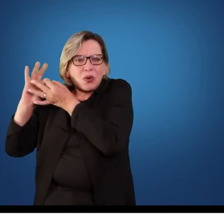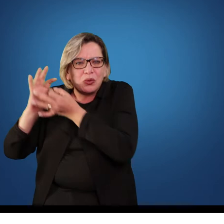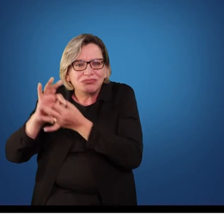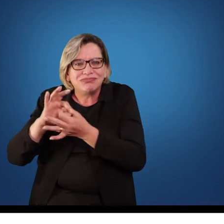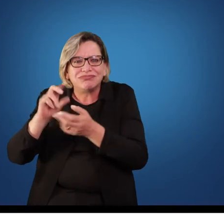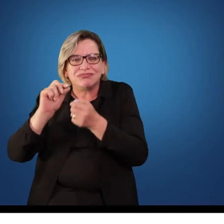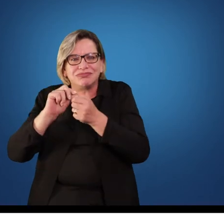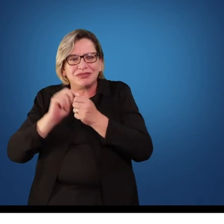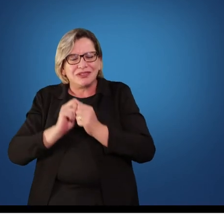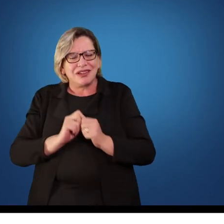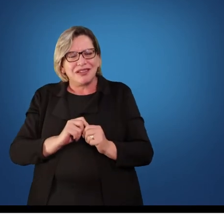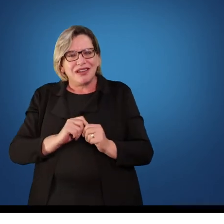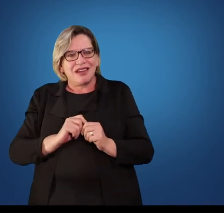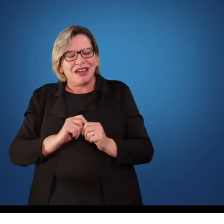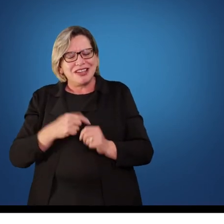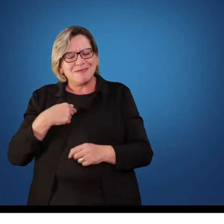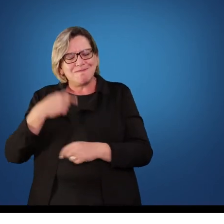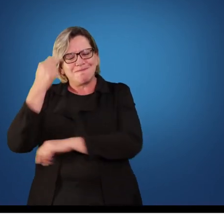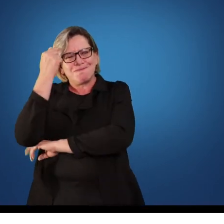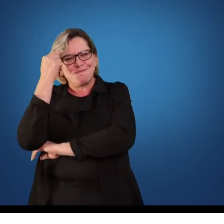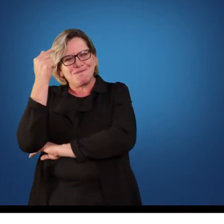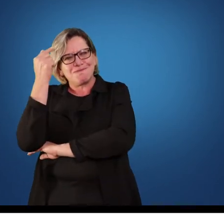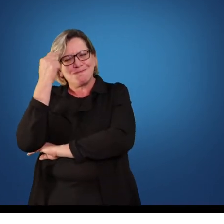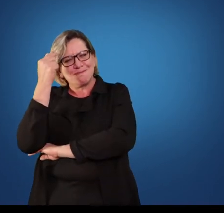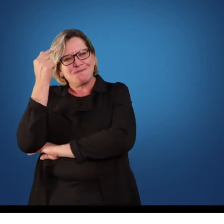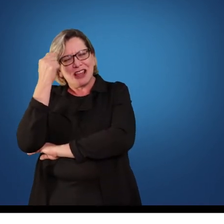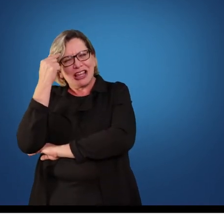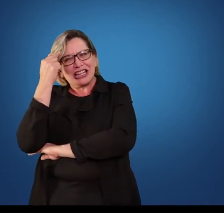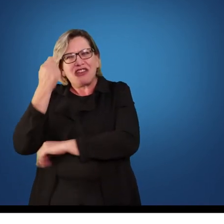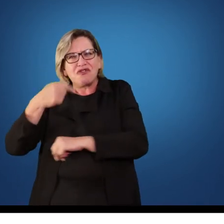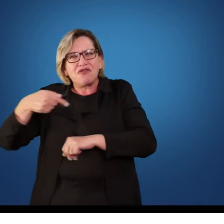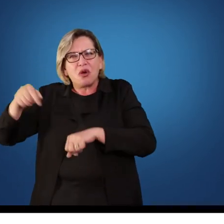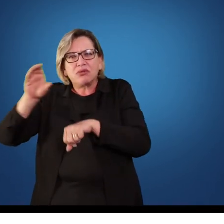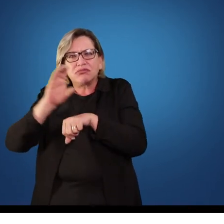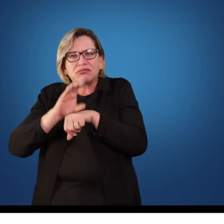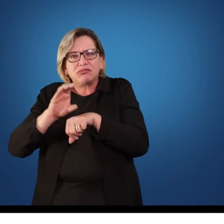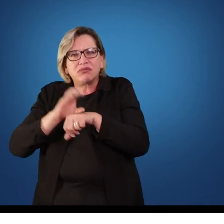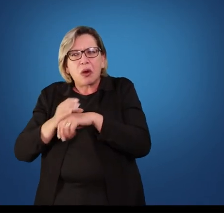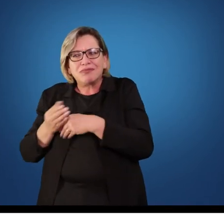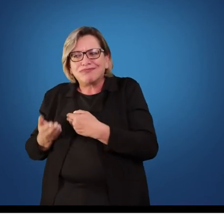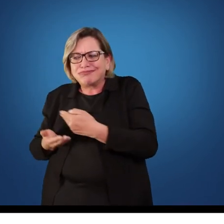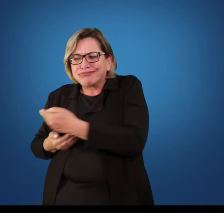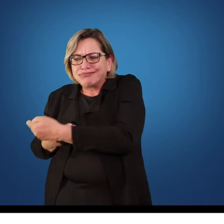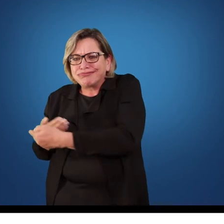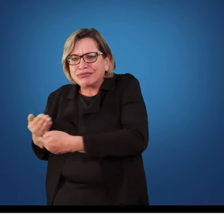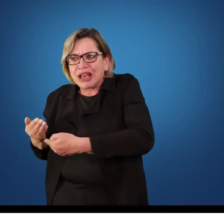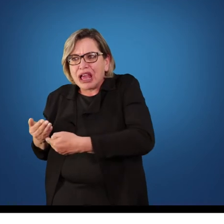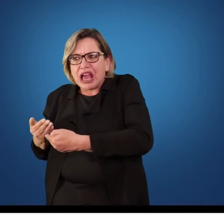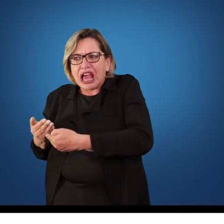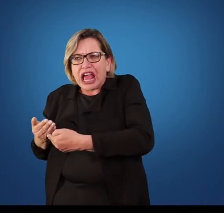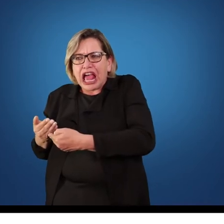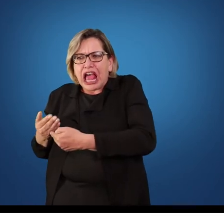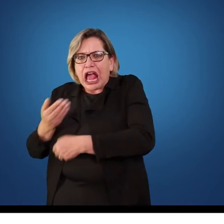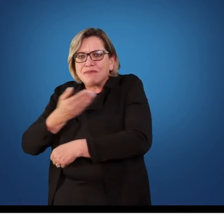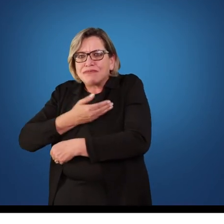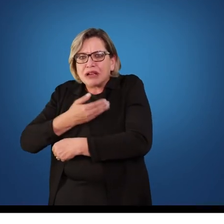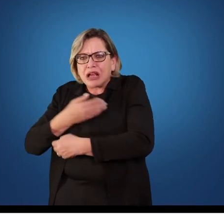amiga, ela mostrou uma atividade que ela fez na aula, que era uma atividade que eu tentava fazer há muito tempo. Eu olhei aqui e falei nossa, como é simples